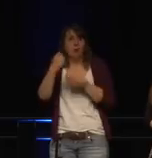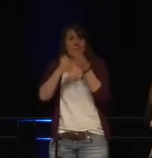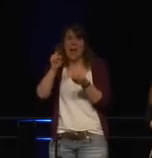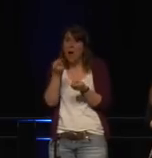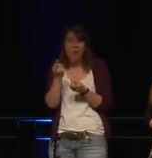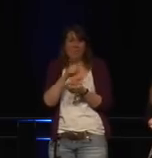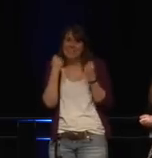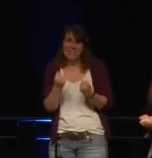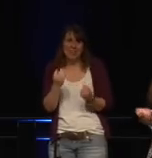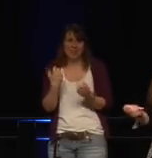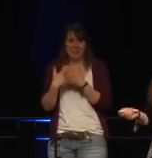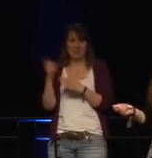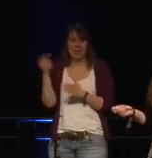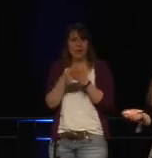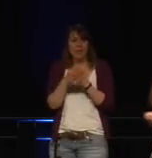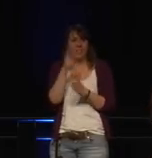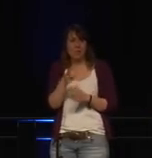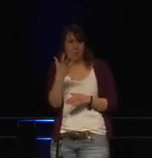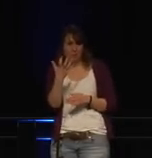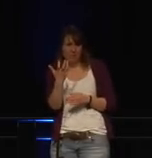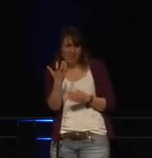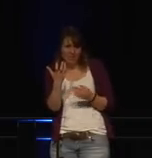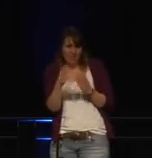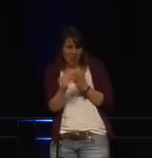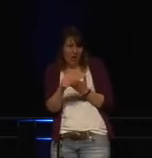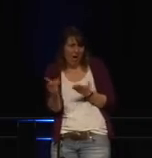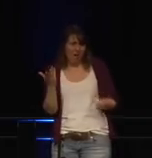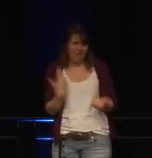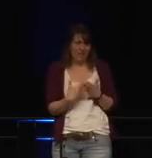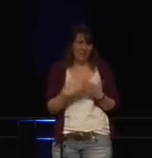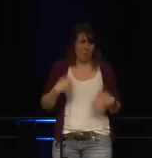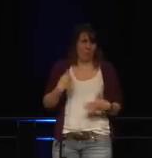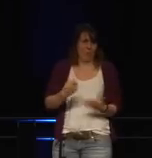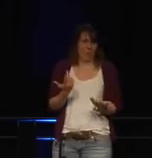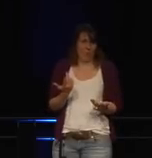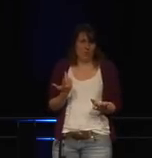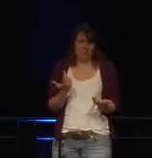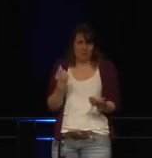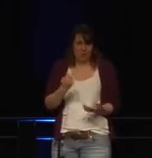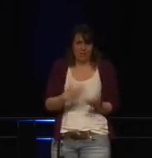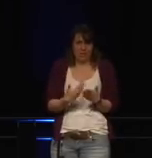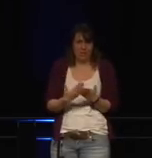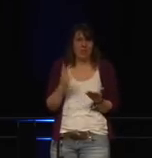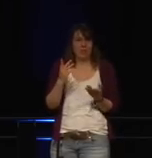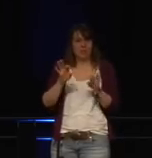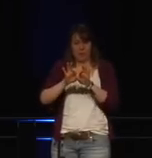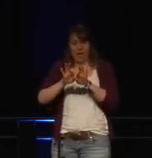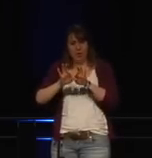Die kosten 250 Dollar und mehr. Mit einem eingebauten Web-Connected-Endoscope.